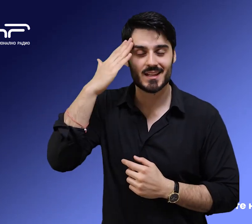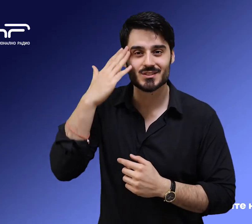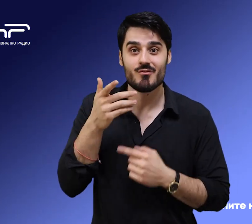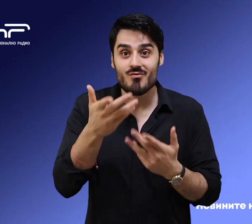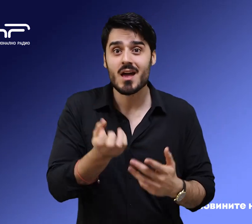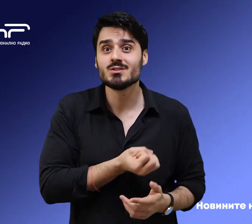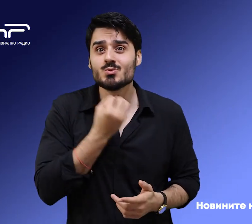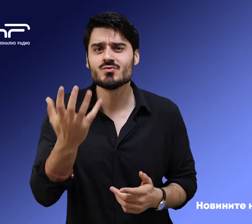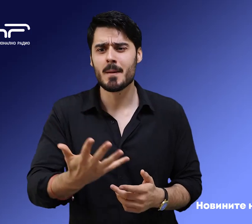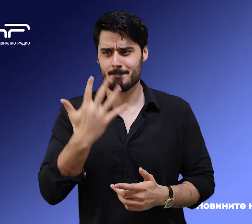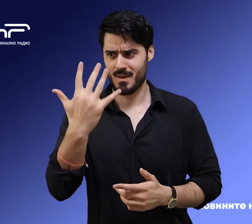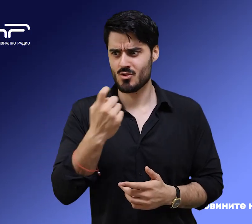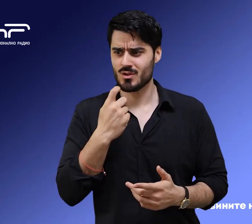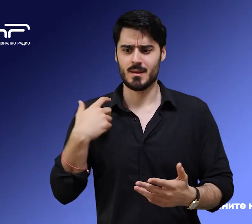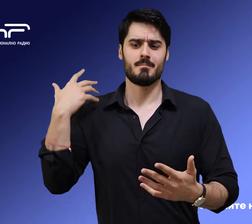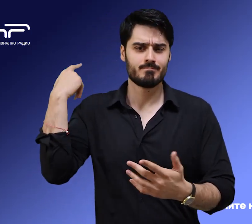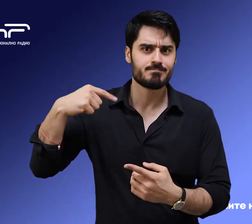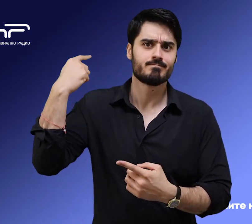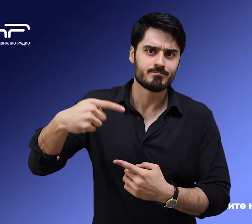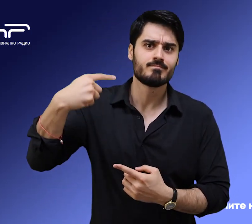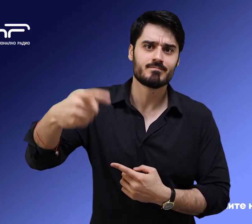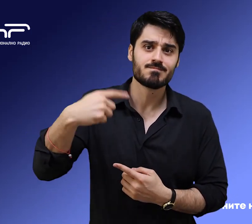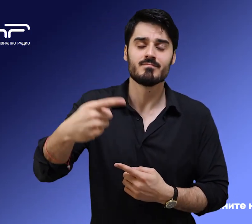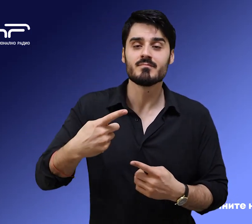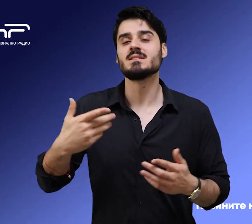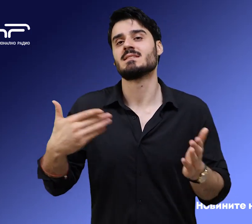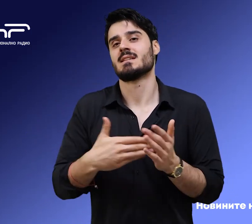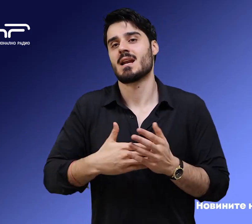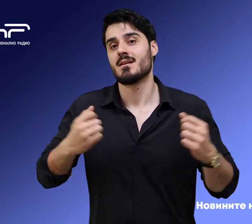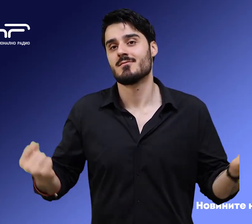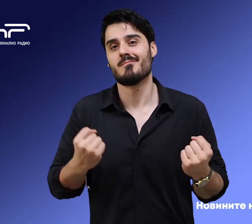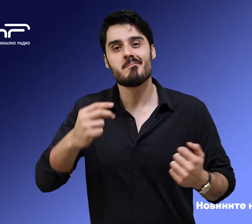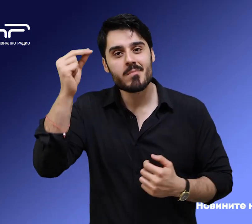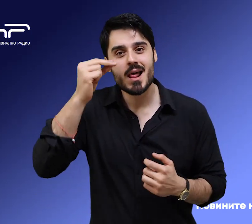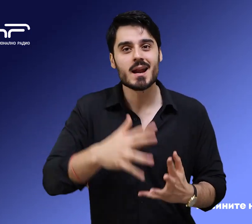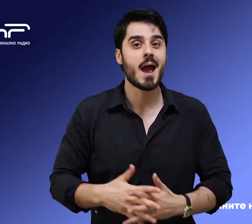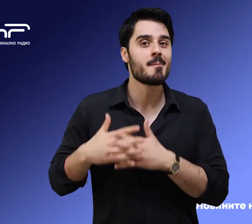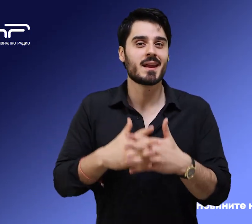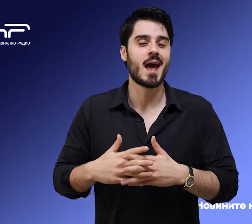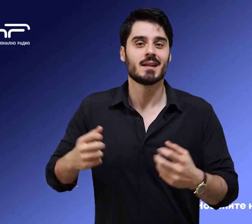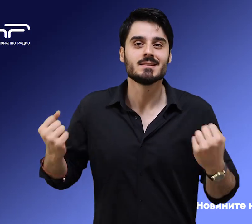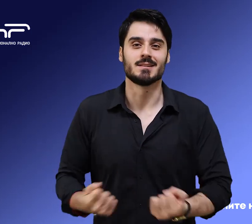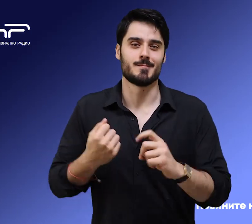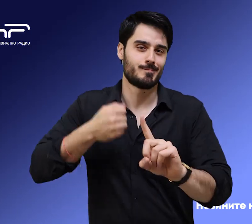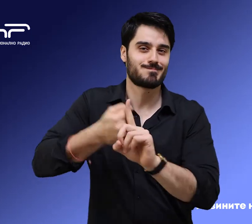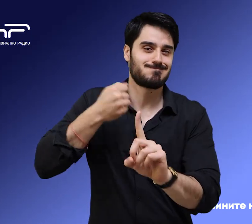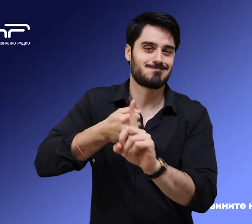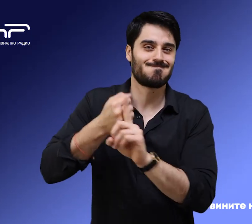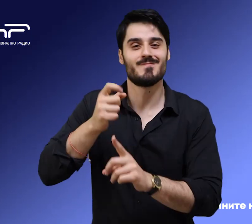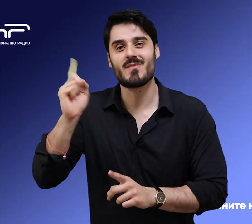случва за пета поредна година, благодарение инициативата и усилията на Българо-Американската асоциация в Чикаго, а подготовката